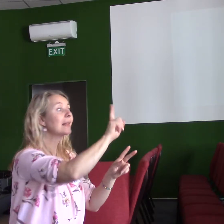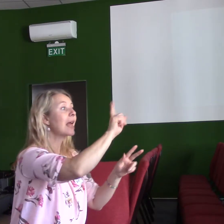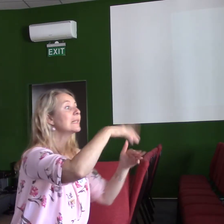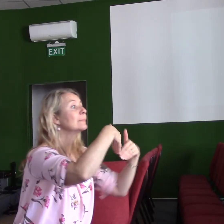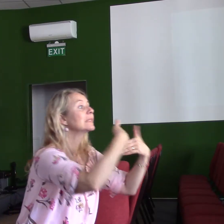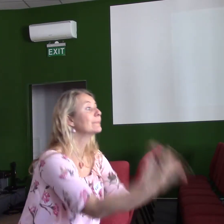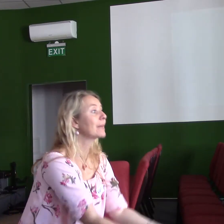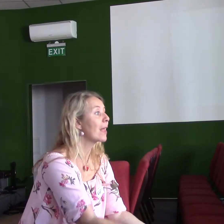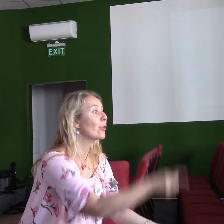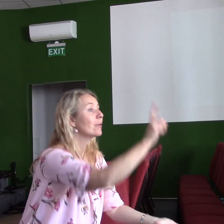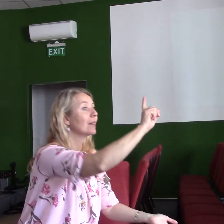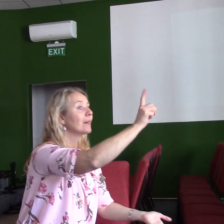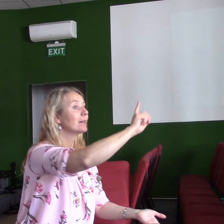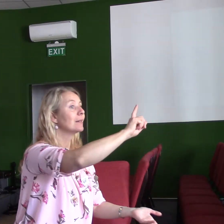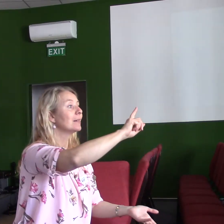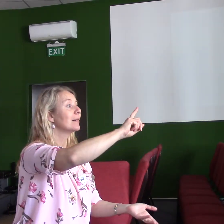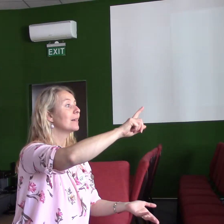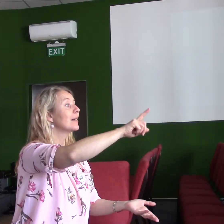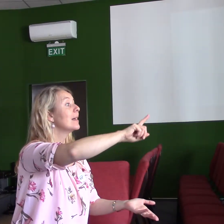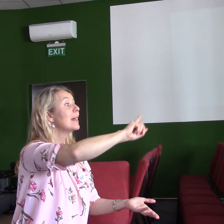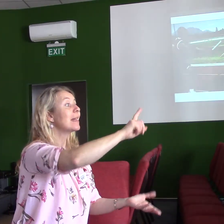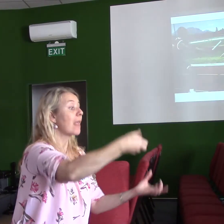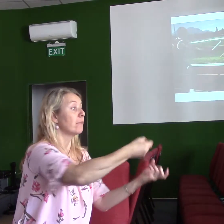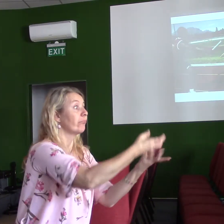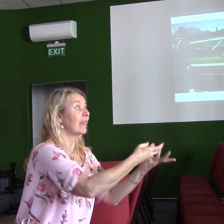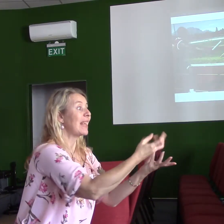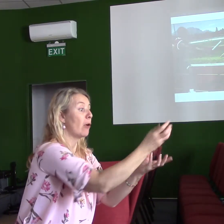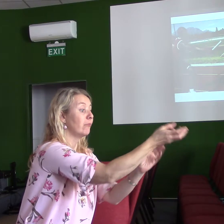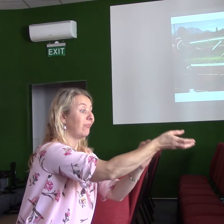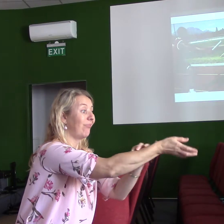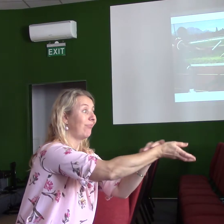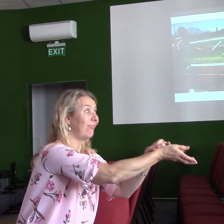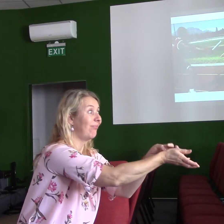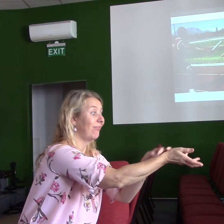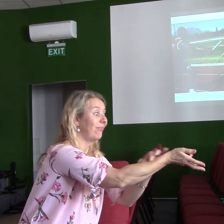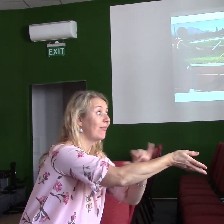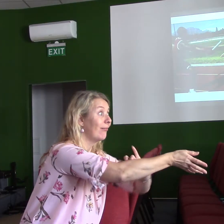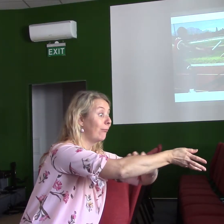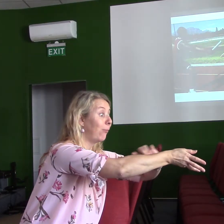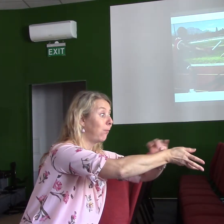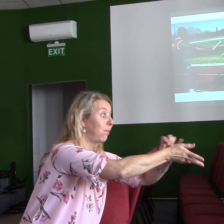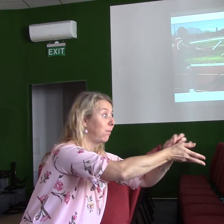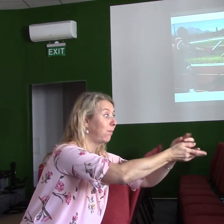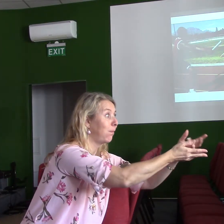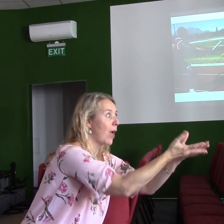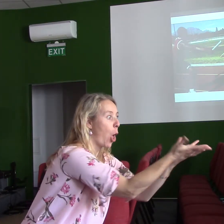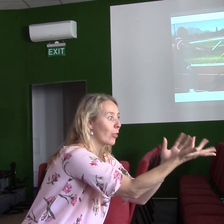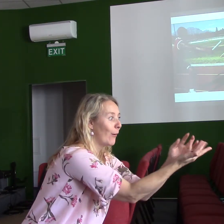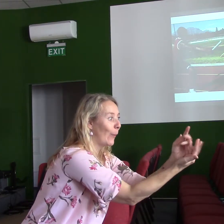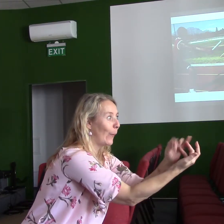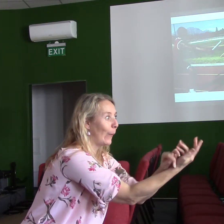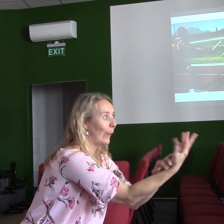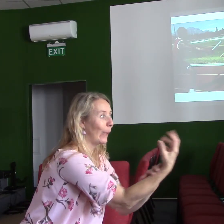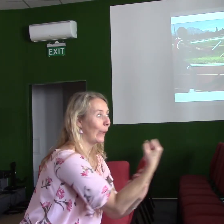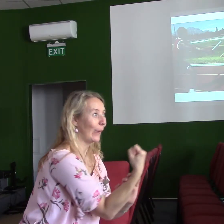Ať je to pro nás pozbuzení, že někdy třeba ten štafetový kolik nepodáme tím nejlepším způsobem, ale Bůh je